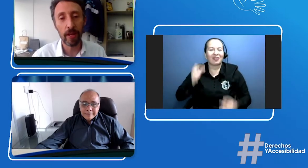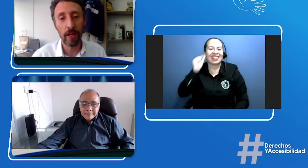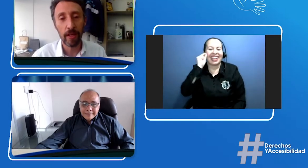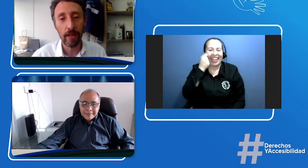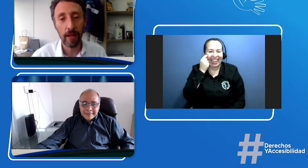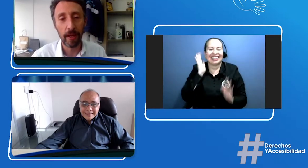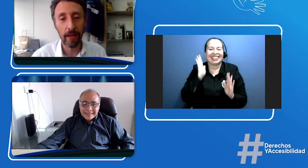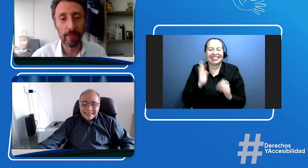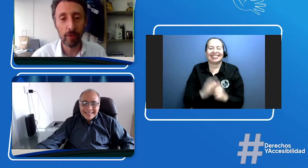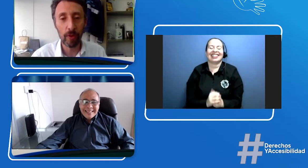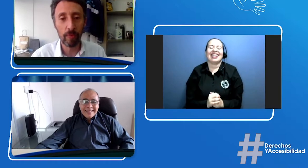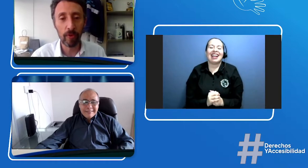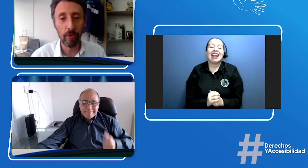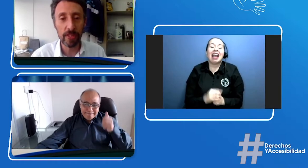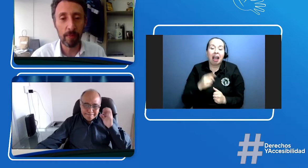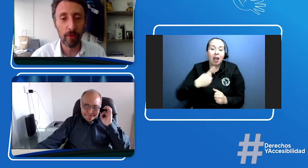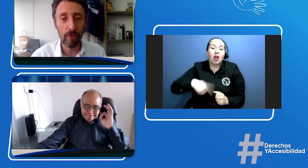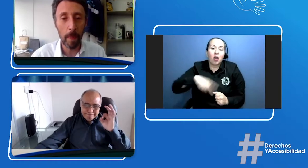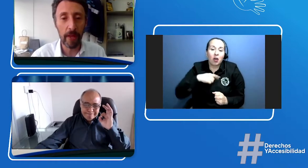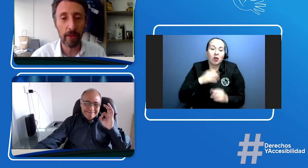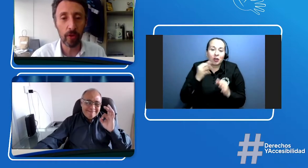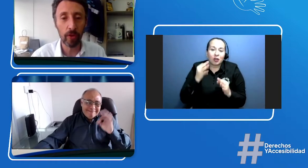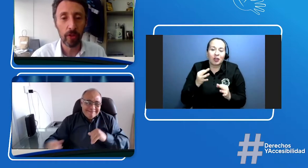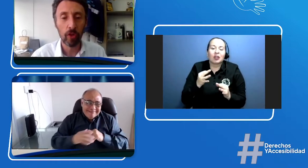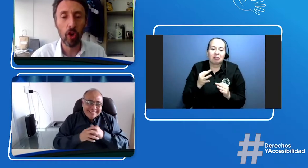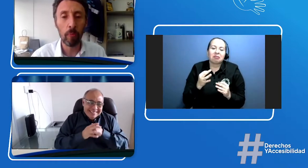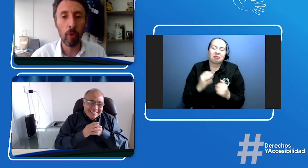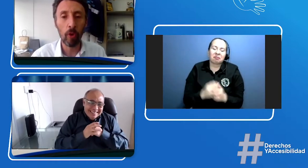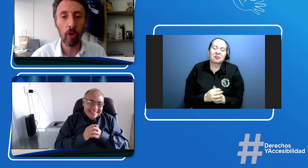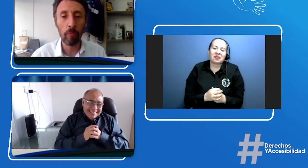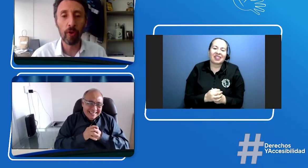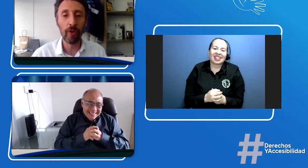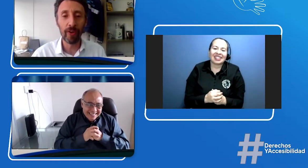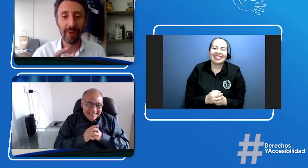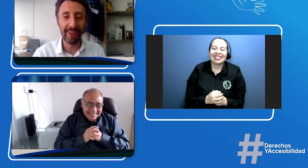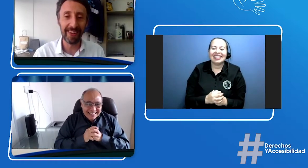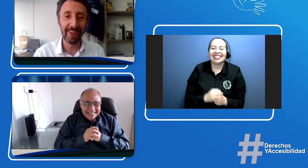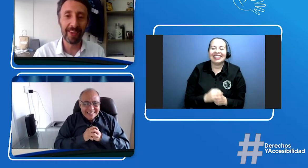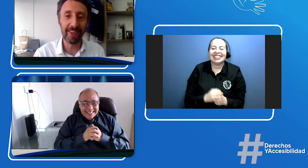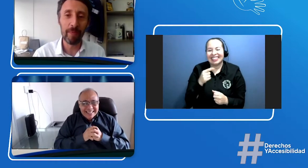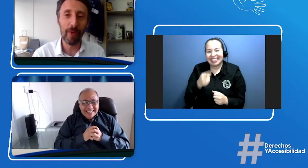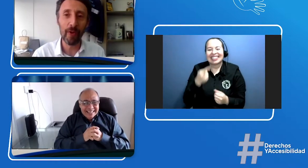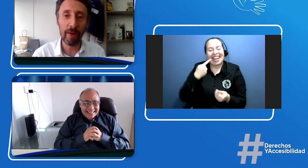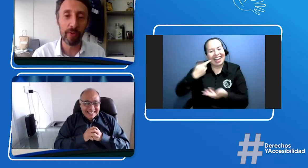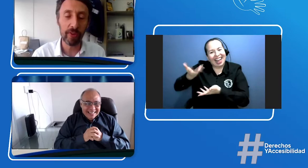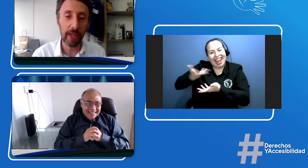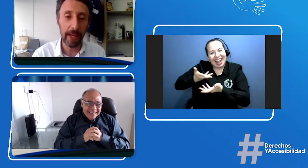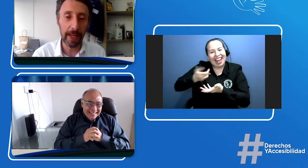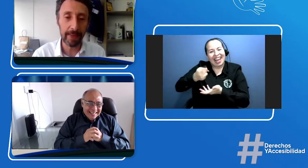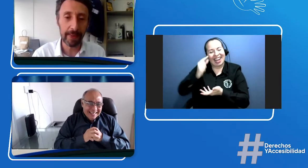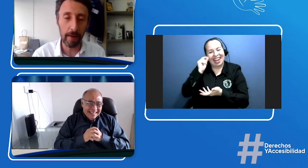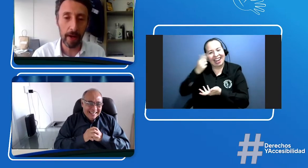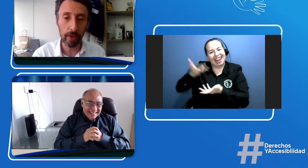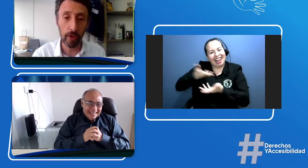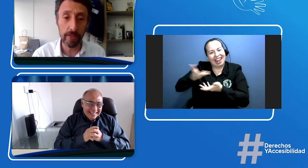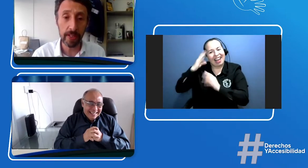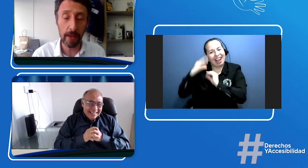estuvimos o estamos viendo cómo logramos trabajar todo este tema.